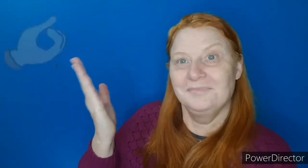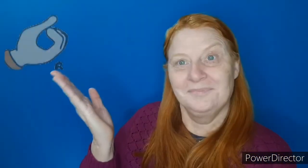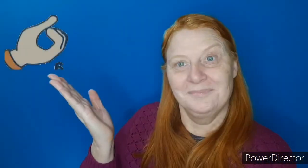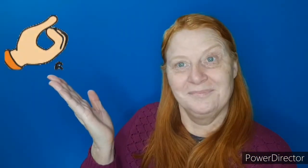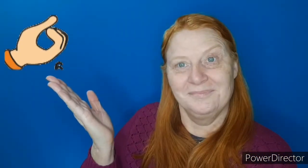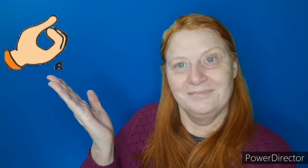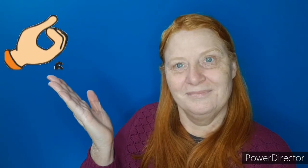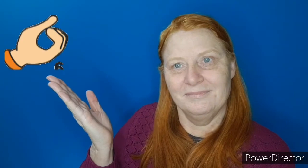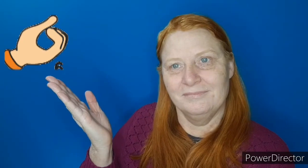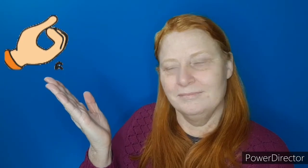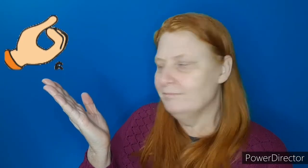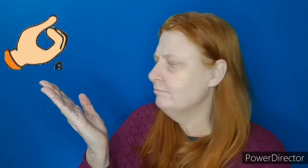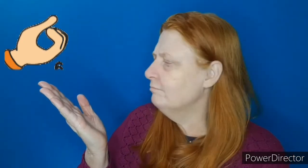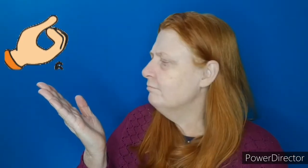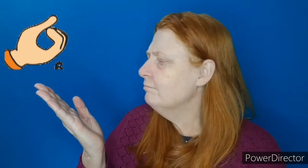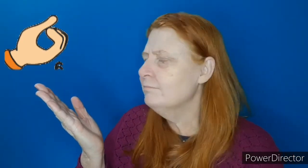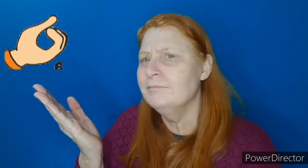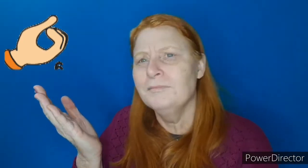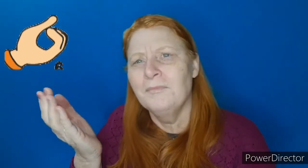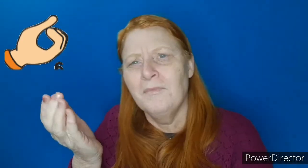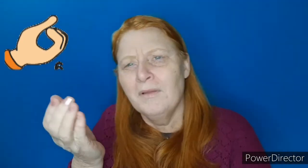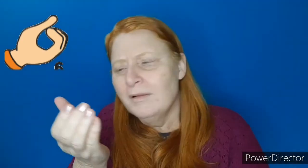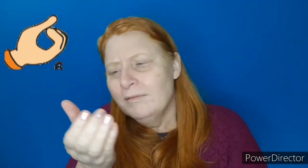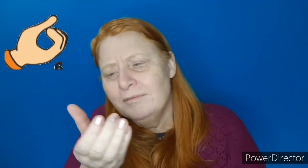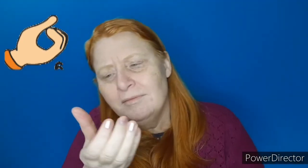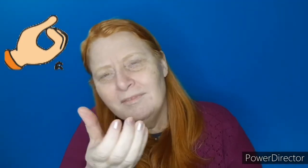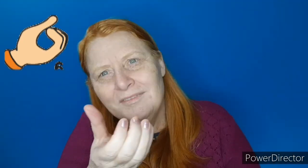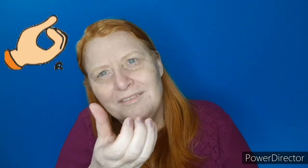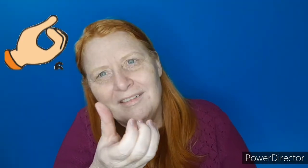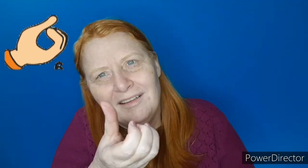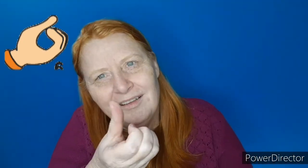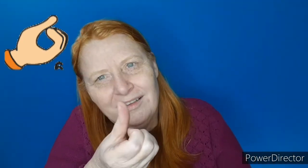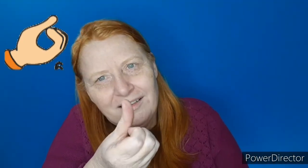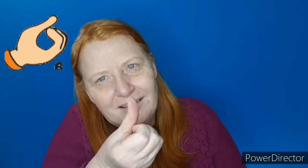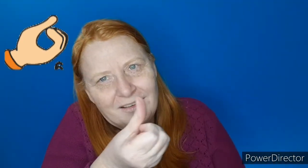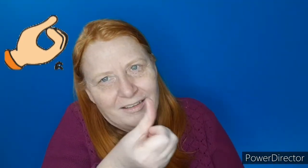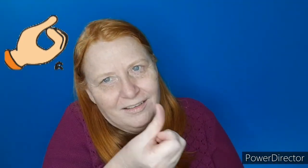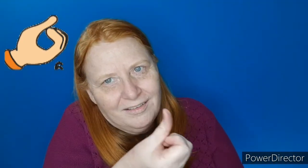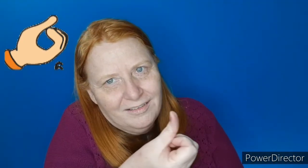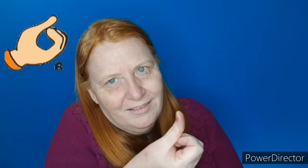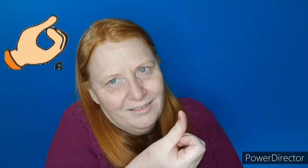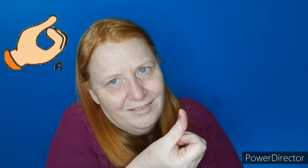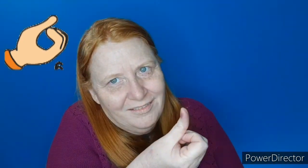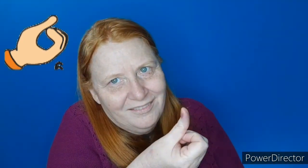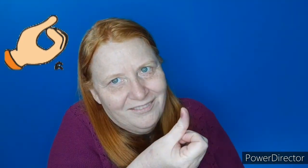O número 6. Fizemos assim com a mão, ó. Preste atenção. Assim, ó.